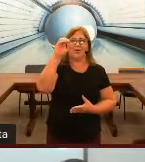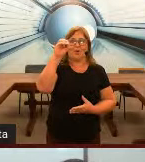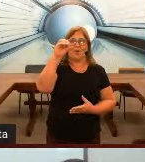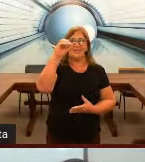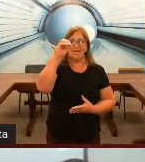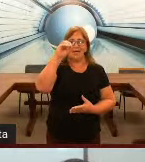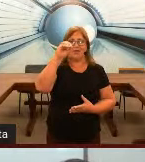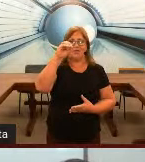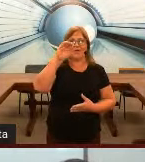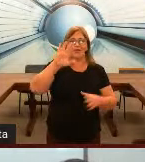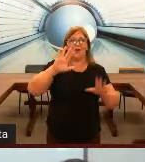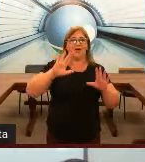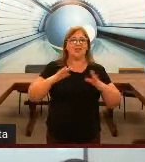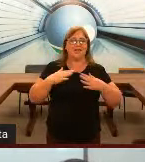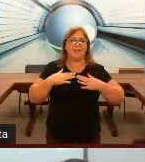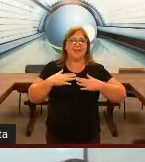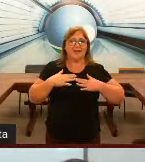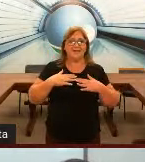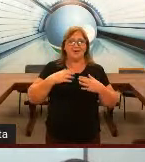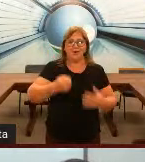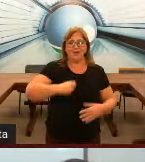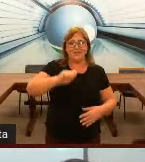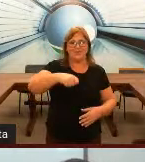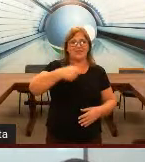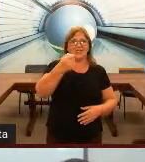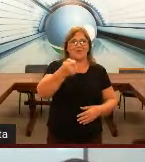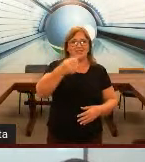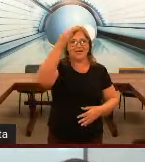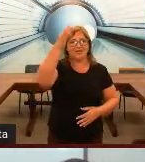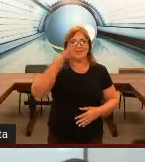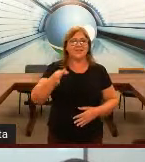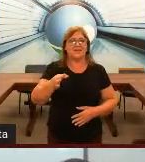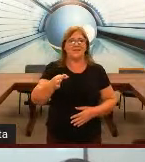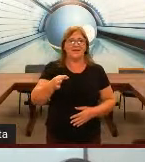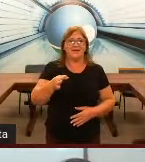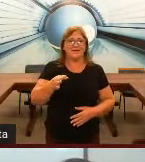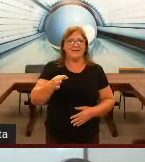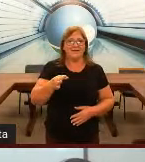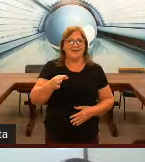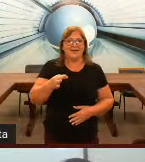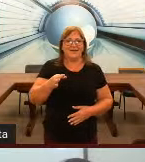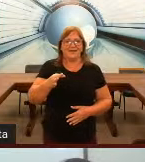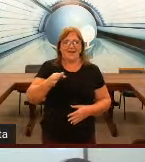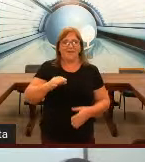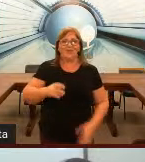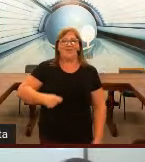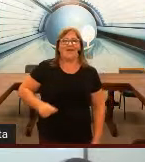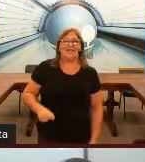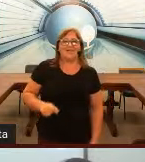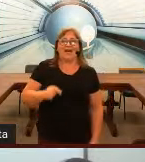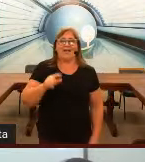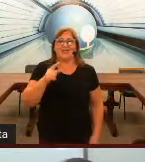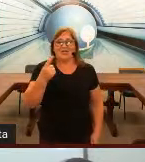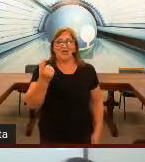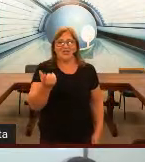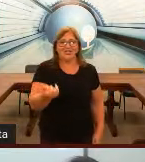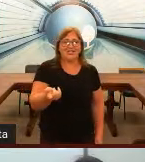o O certo então agora eu já captei então agora eu sei que o sinal de certo é esse aqui é muito fácil a da trilologia